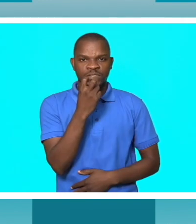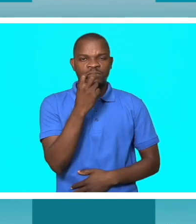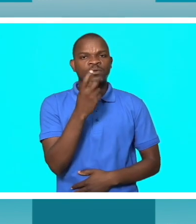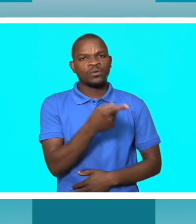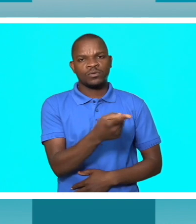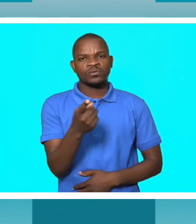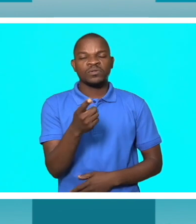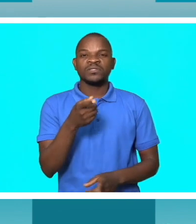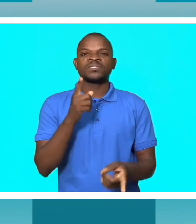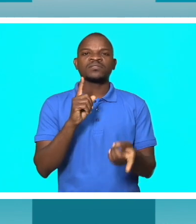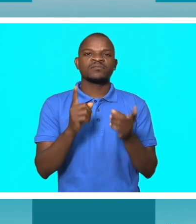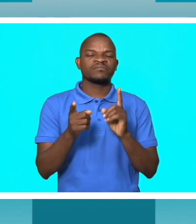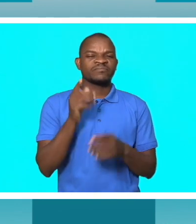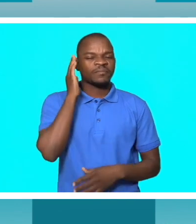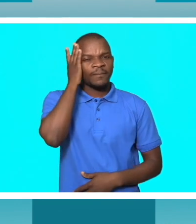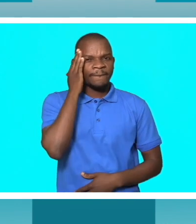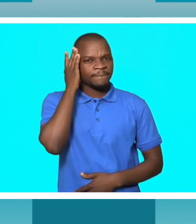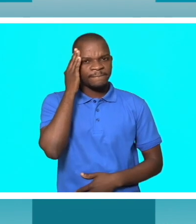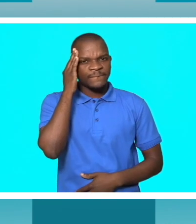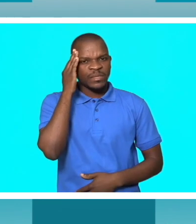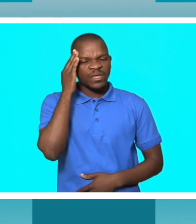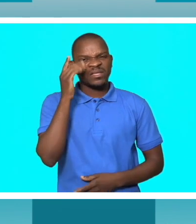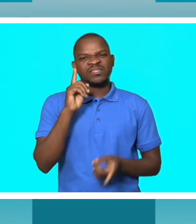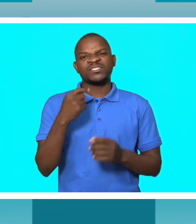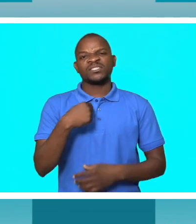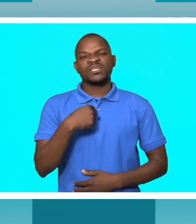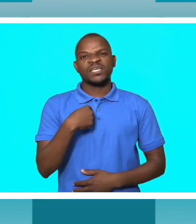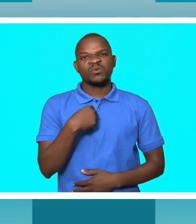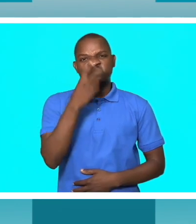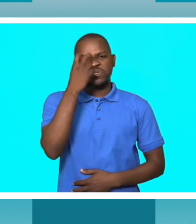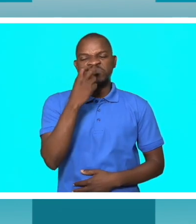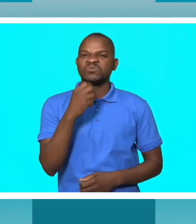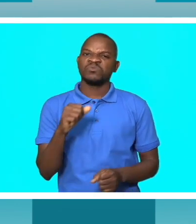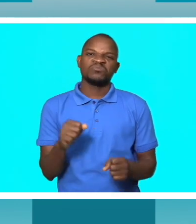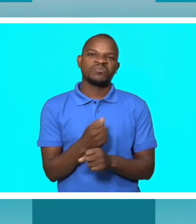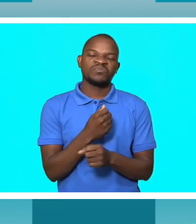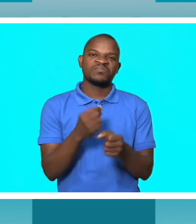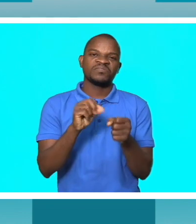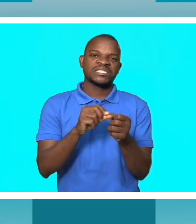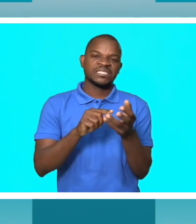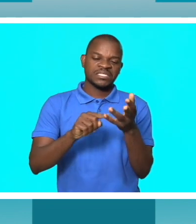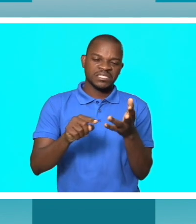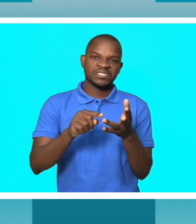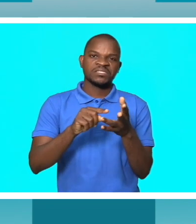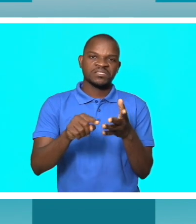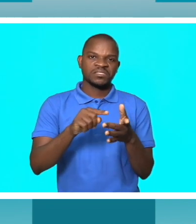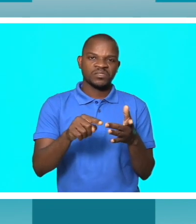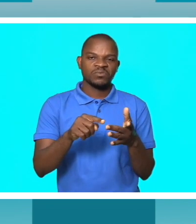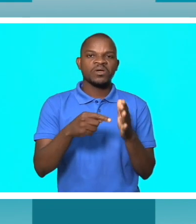-se capazes, não é, de estudar, mas graças a Deus